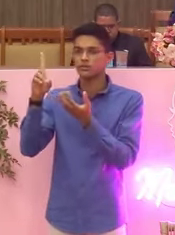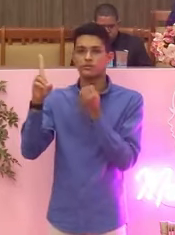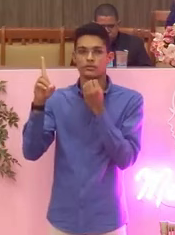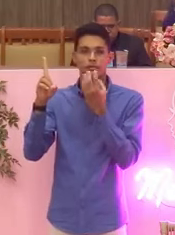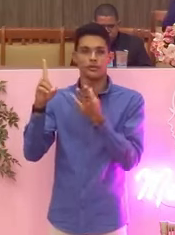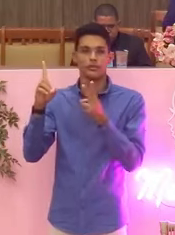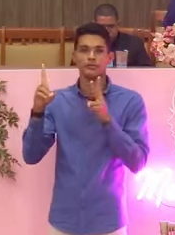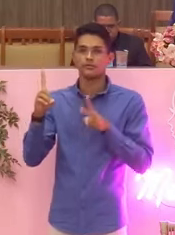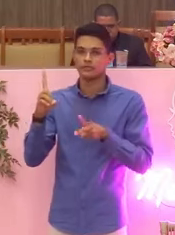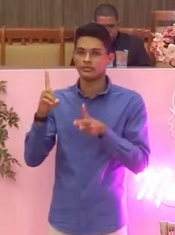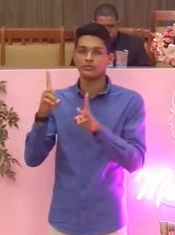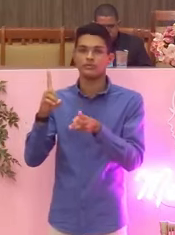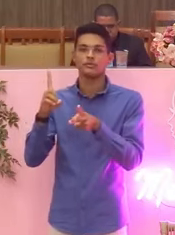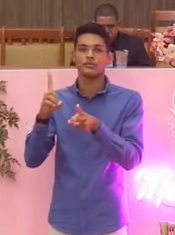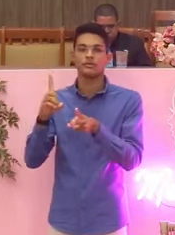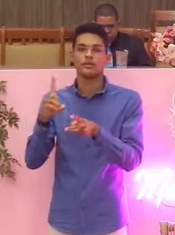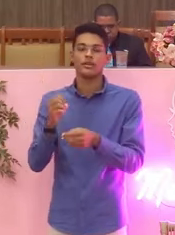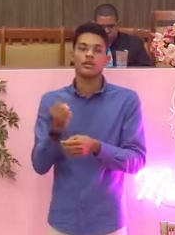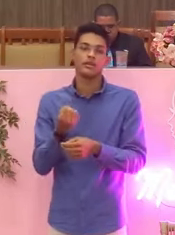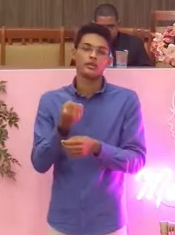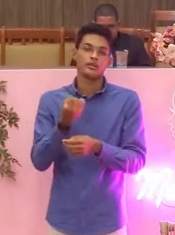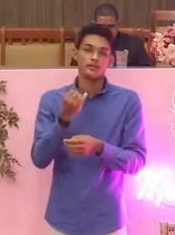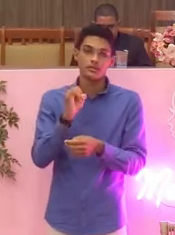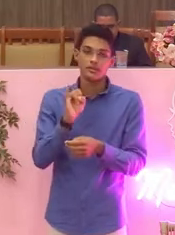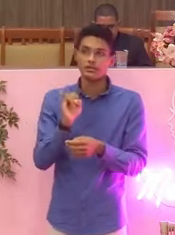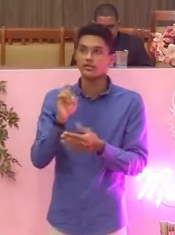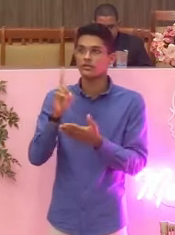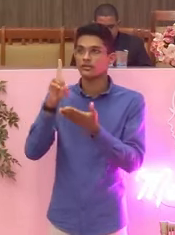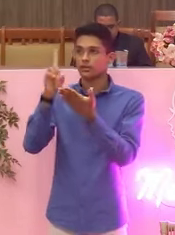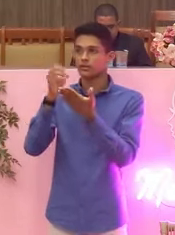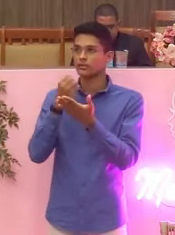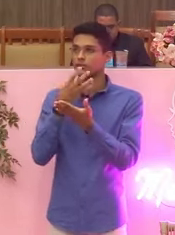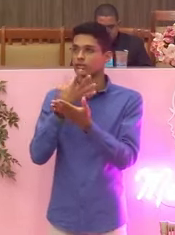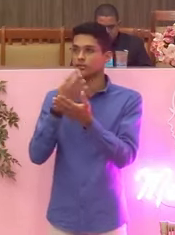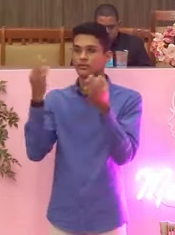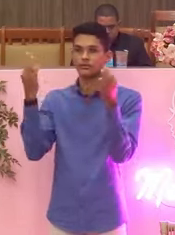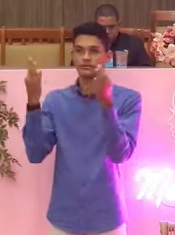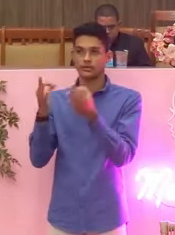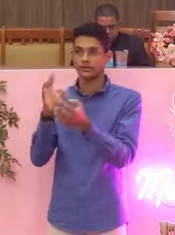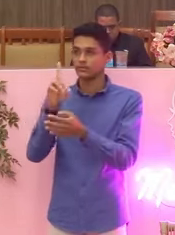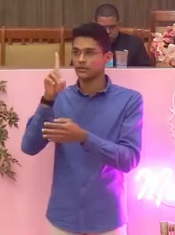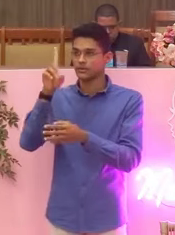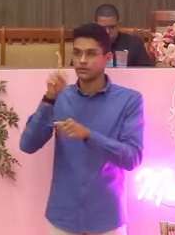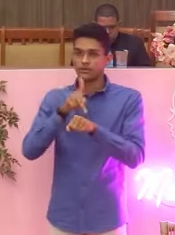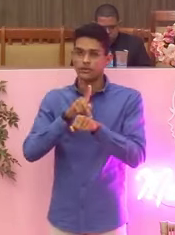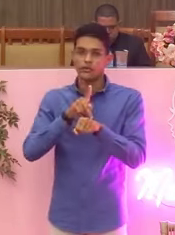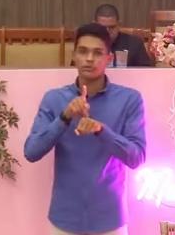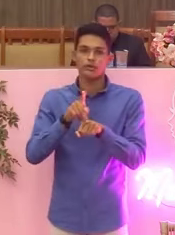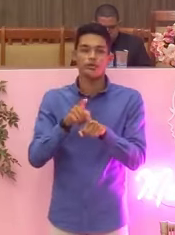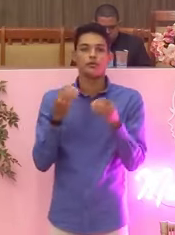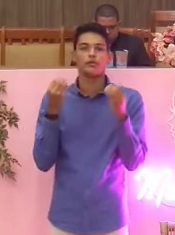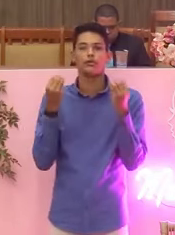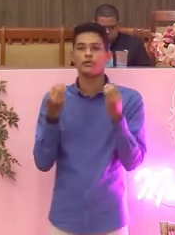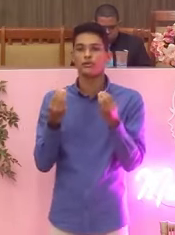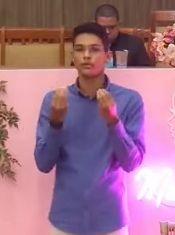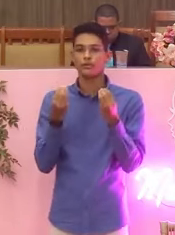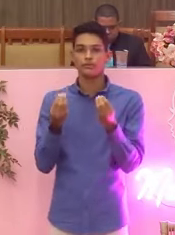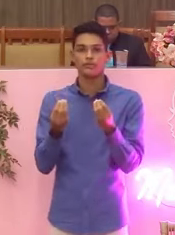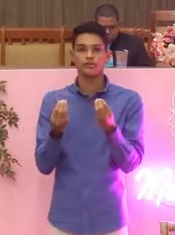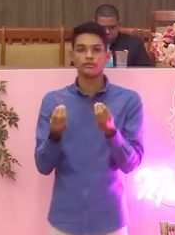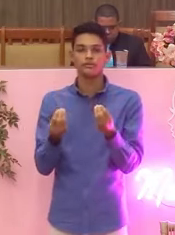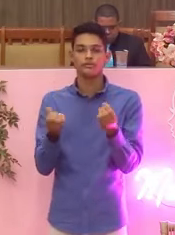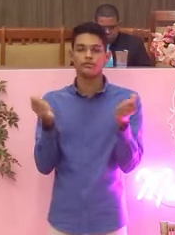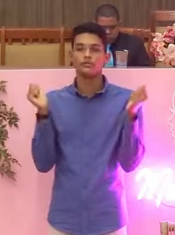Então se Deus é bom, se Deus é perfeito, se Deus é pureza, como pode ter na sua própria